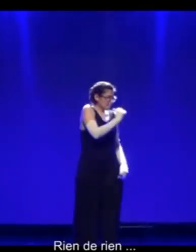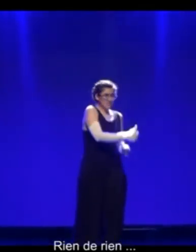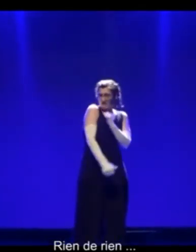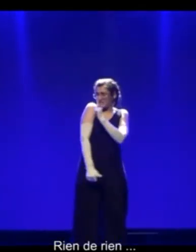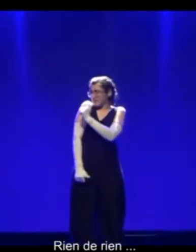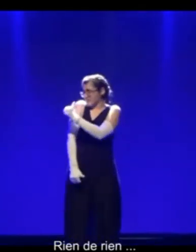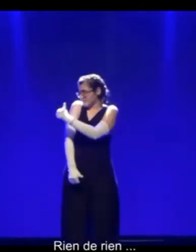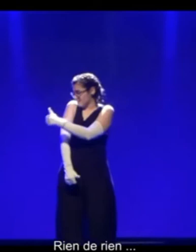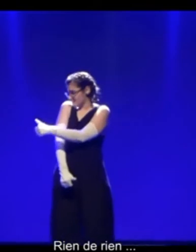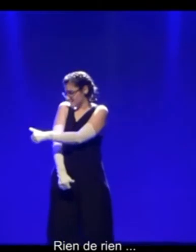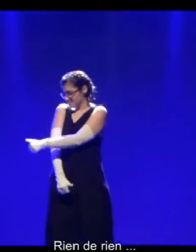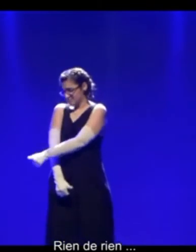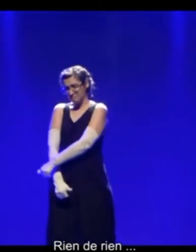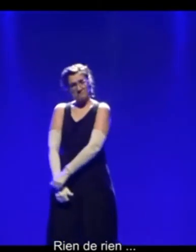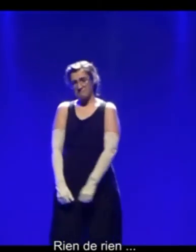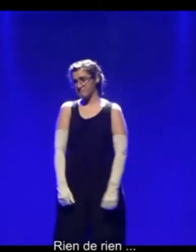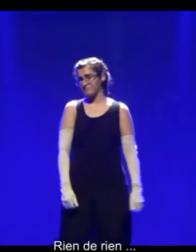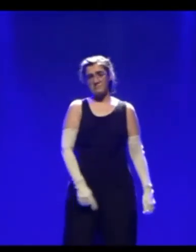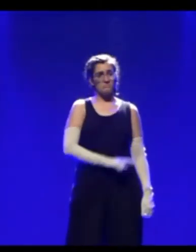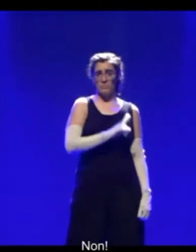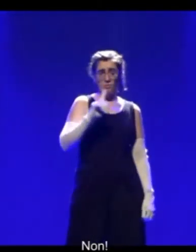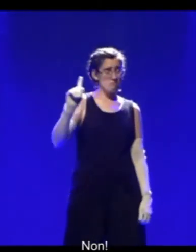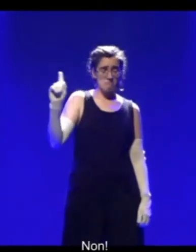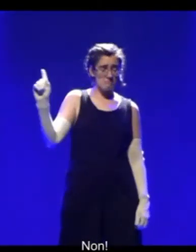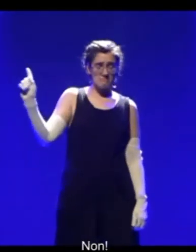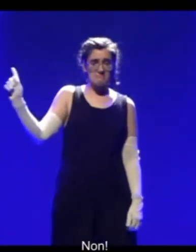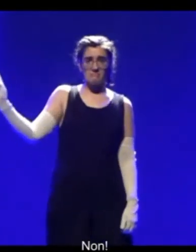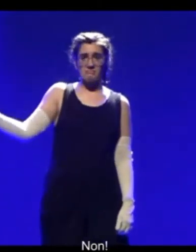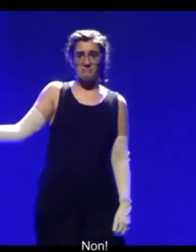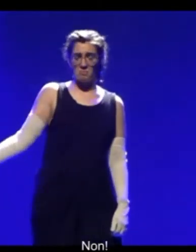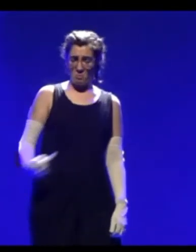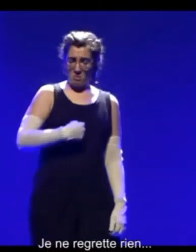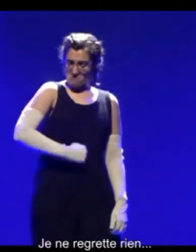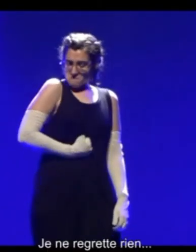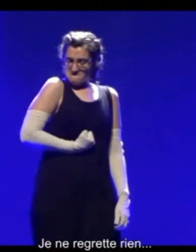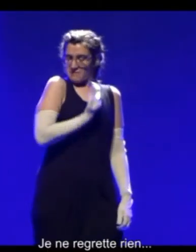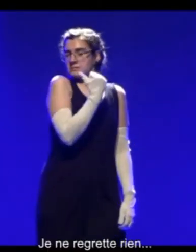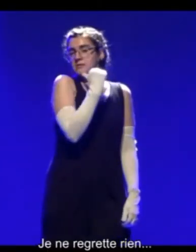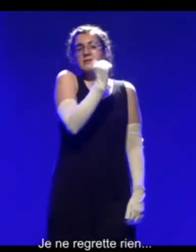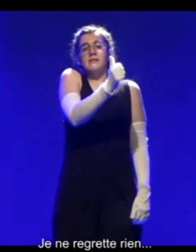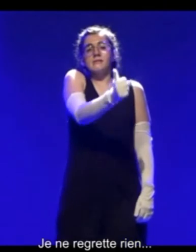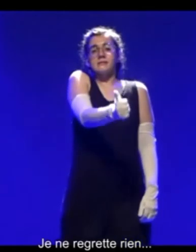rien de rien, non, je ne regrette rien,